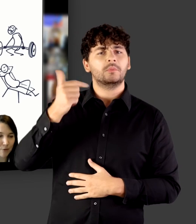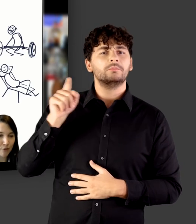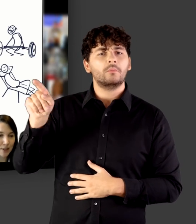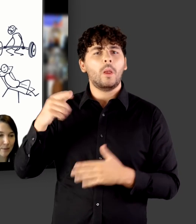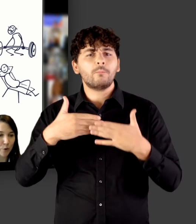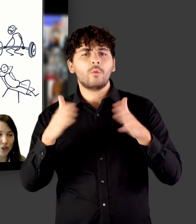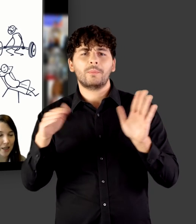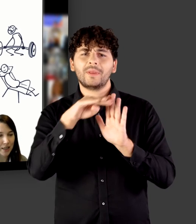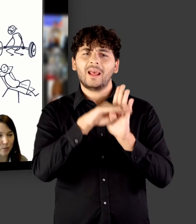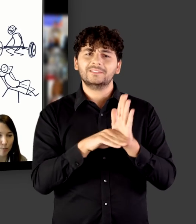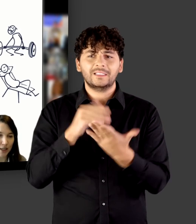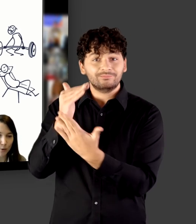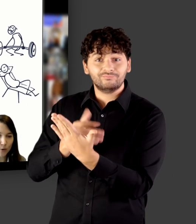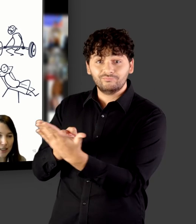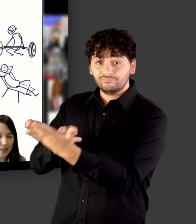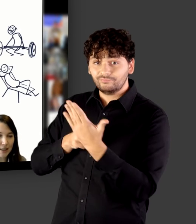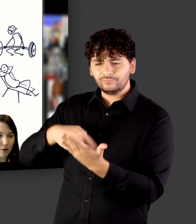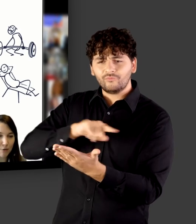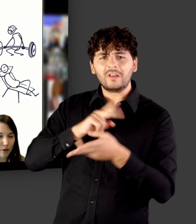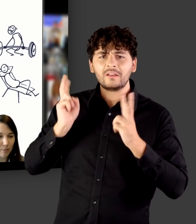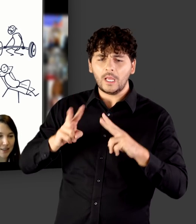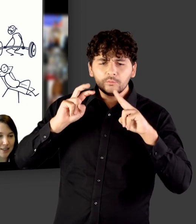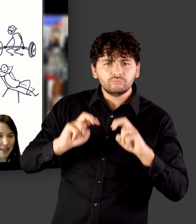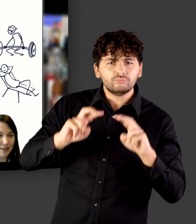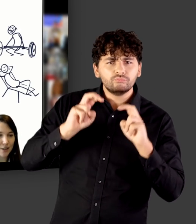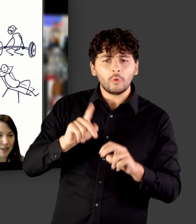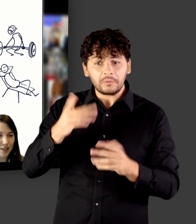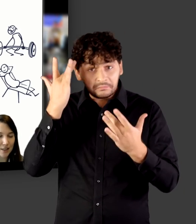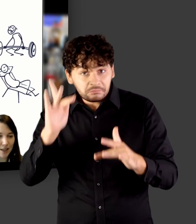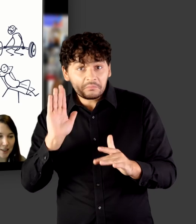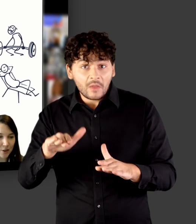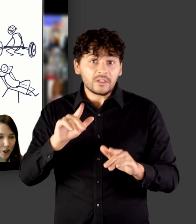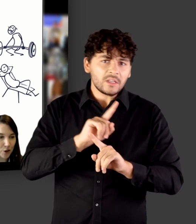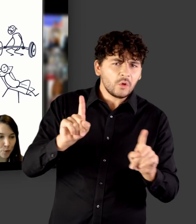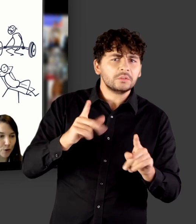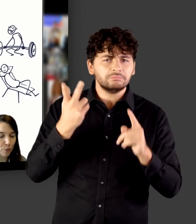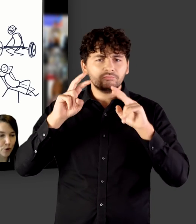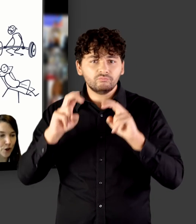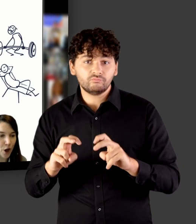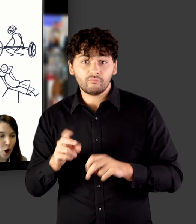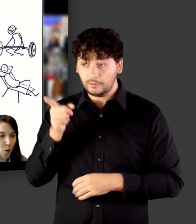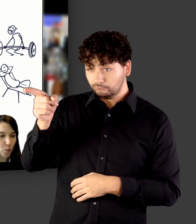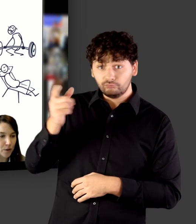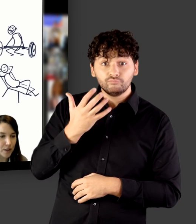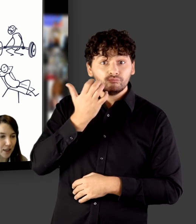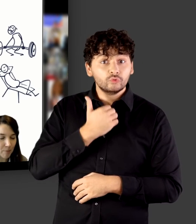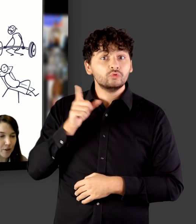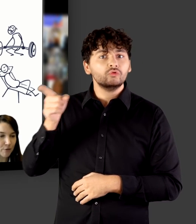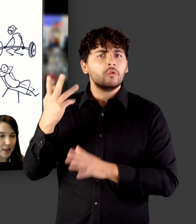veröffentlichen möchten, dann Ihre Publikationsliste, auf Basis derer wir dann die rechte Recherche durchführen. Und gegebenenfalls,